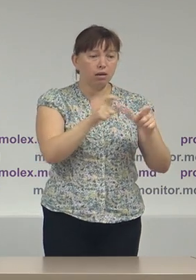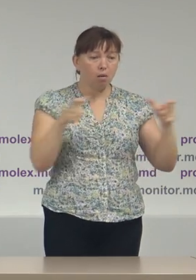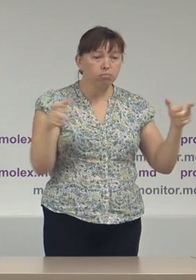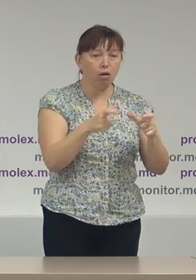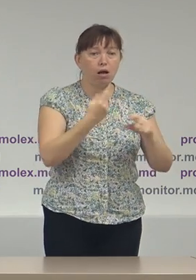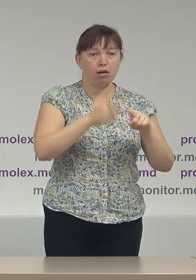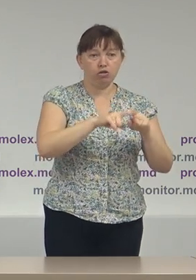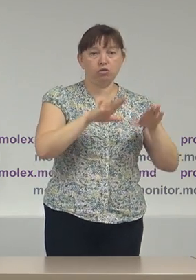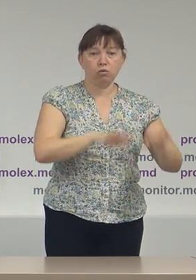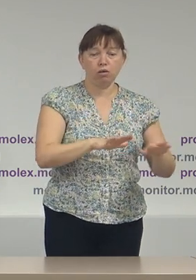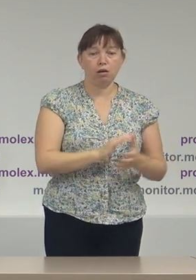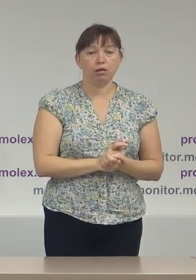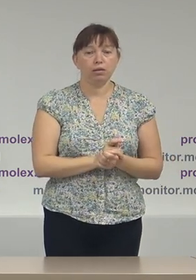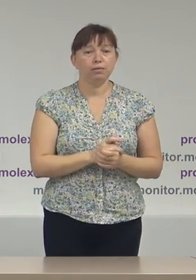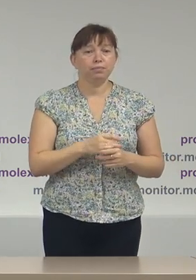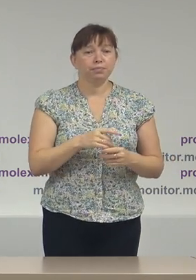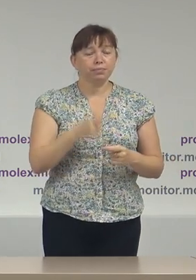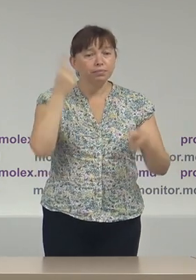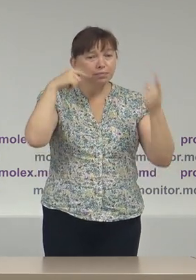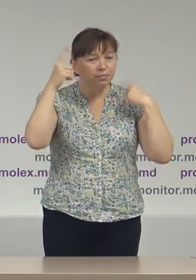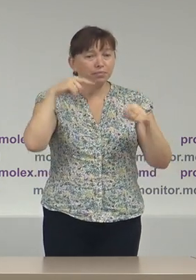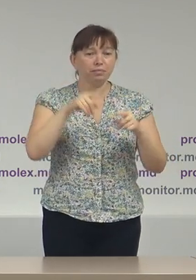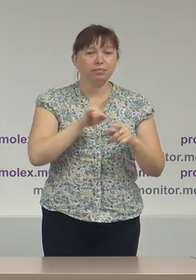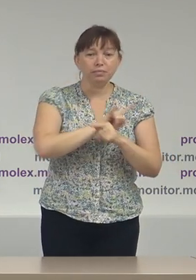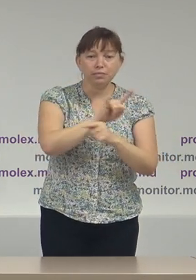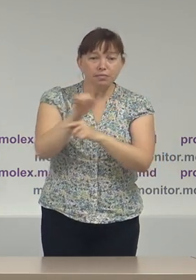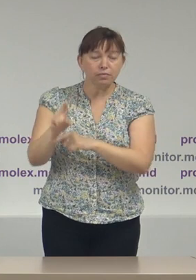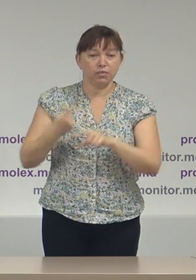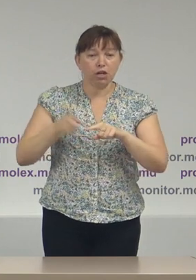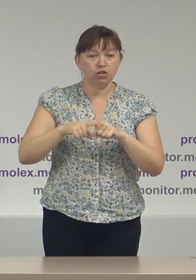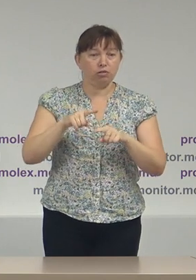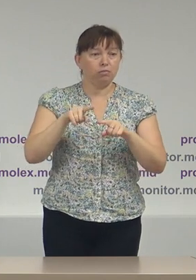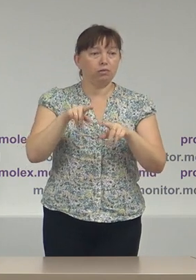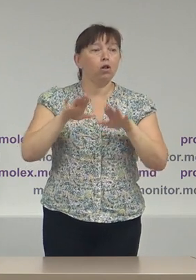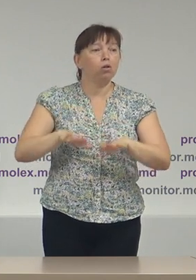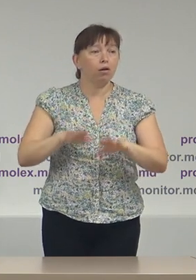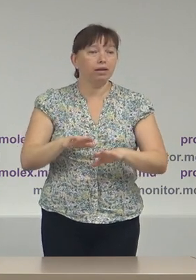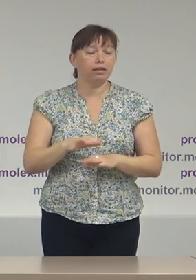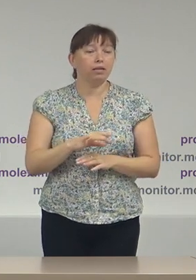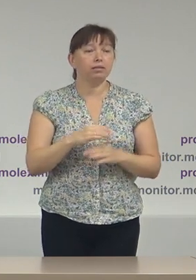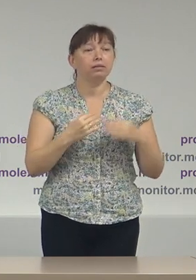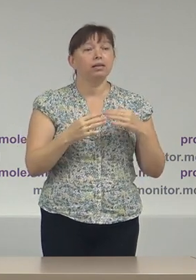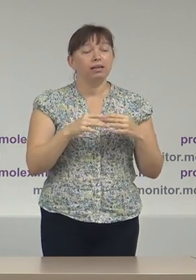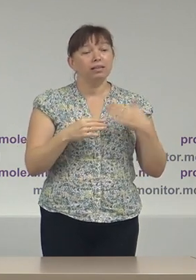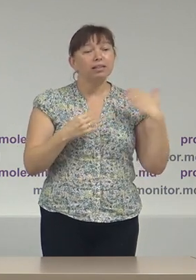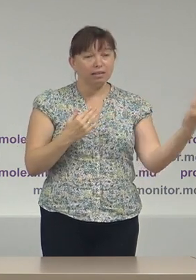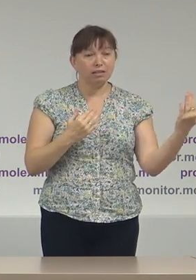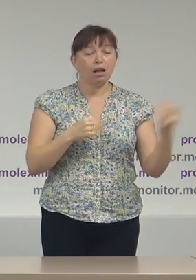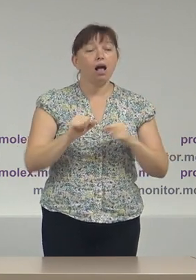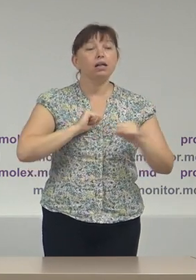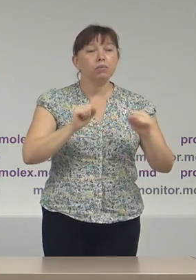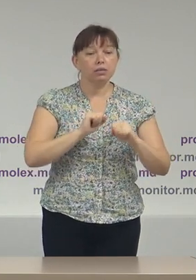intimidărilor la care supuși locuitorii acestor localități din partea sau de către